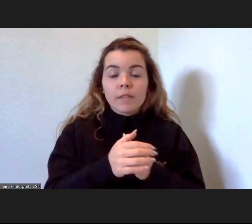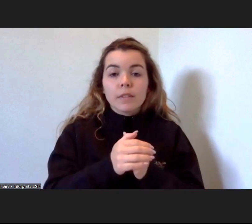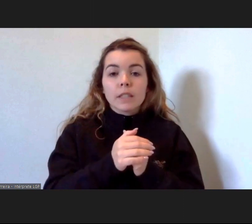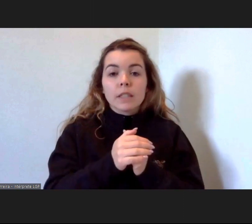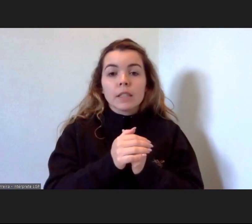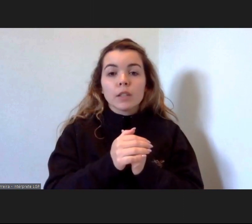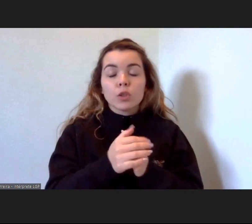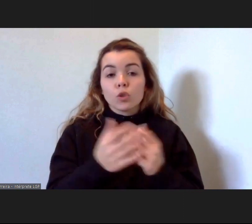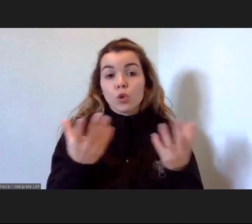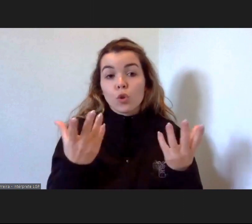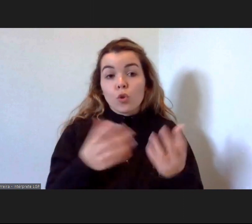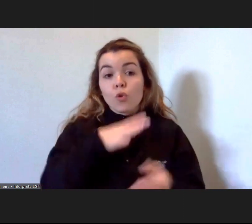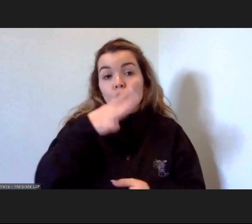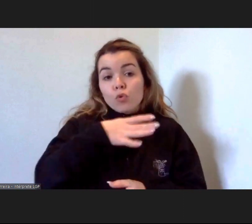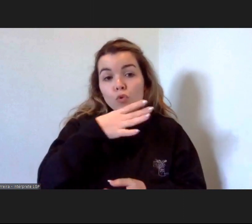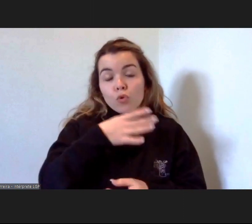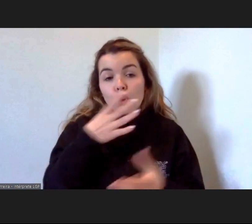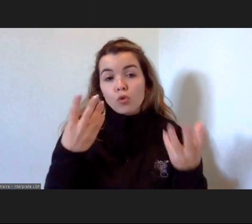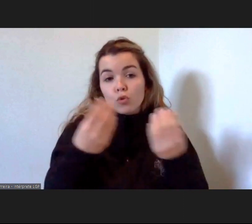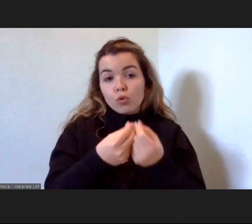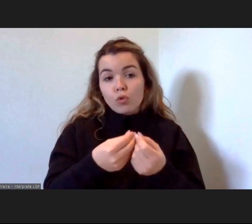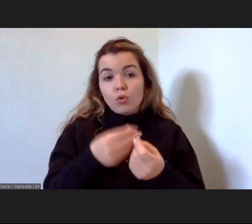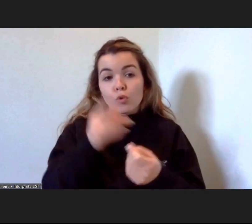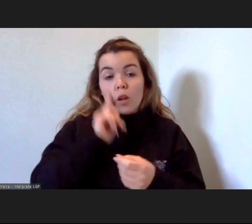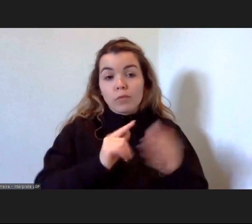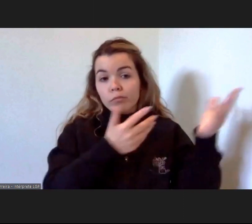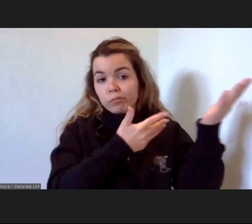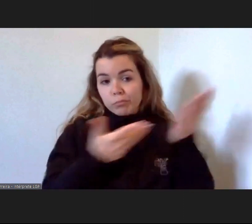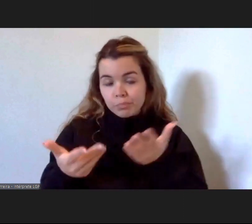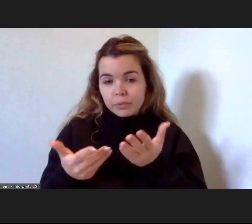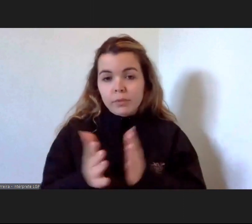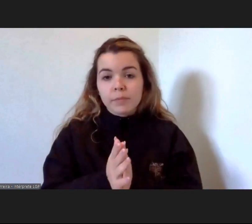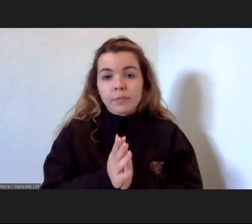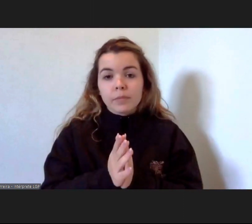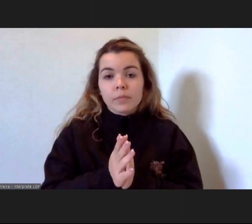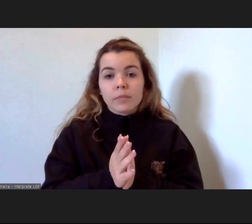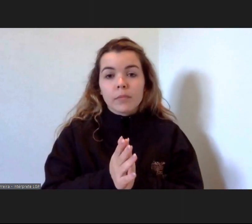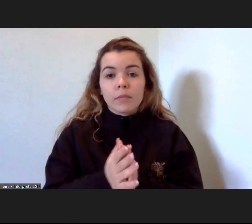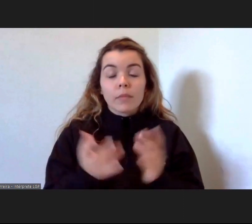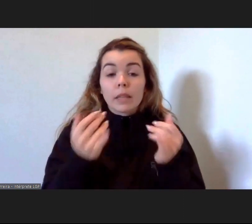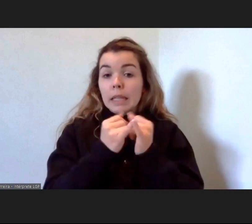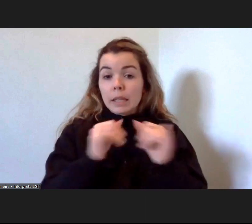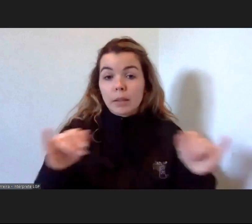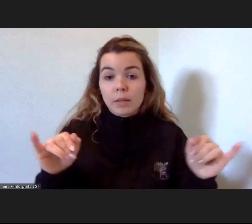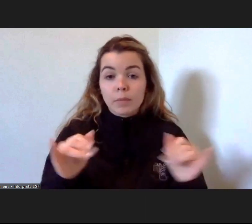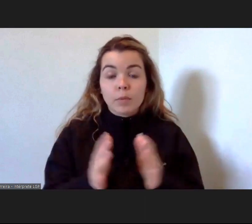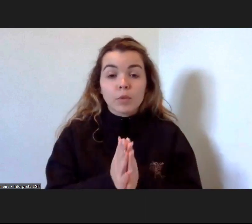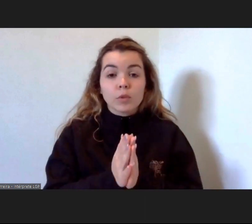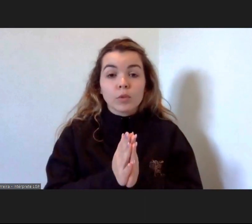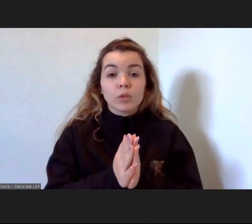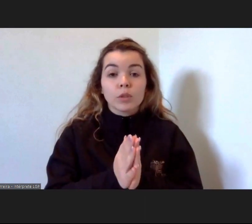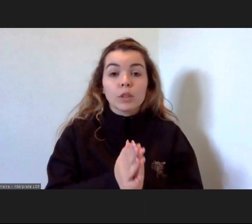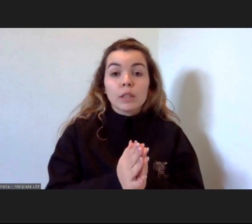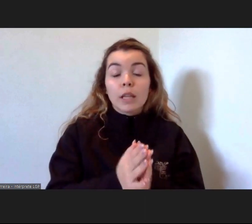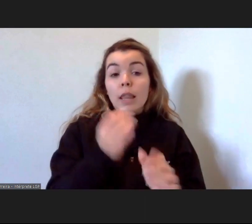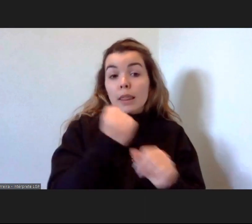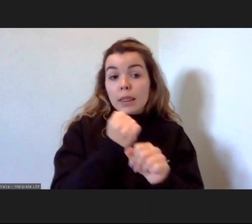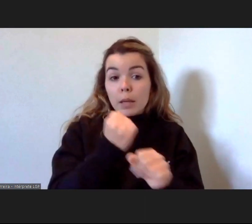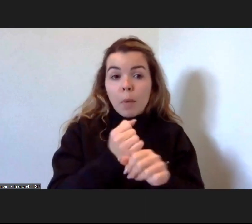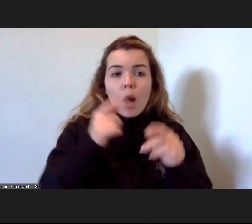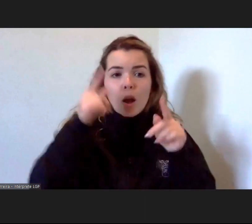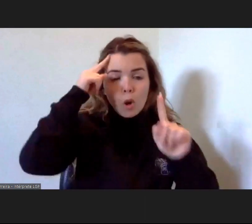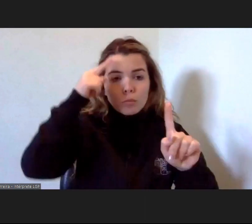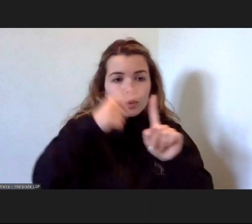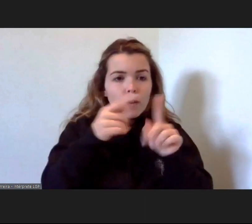porque de facto parafraseando alguém independentemente daquela que é a missão específica de cada uma das entidades e